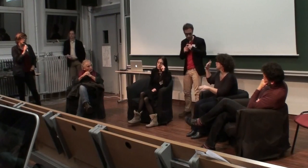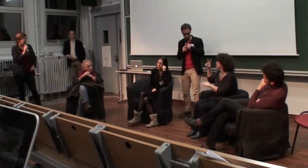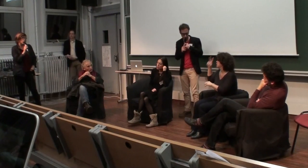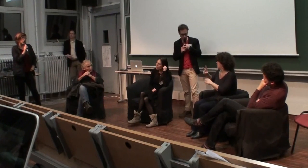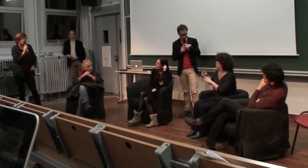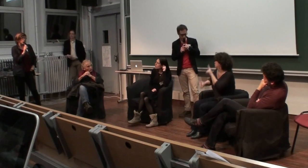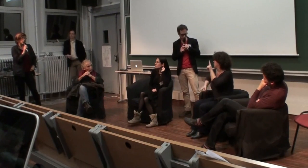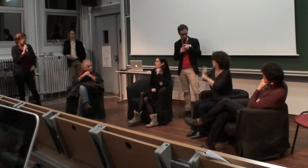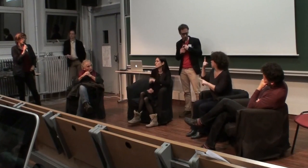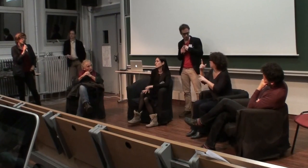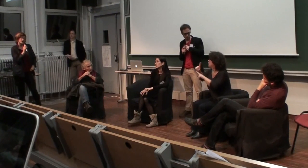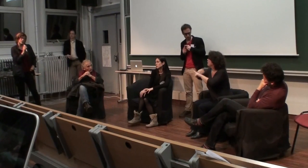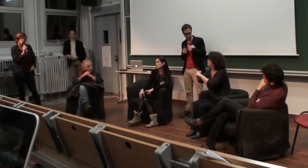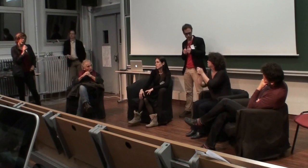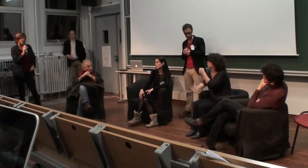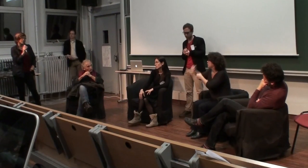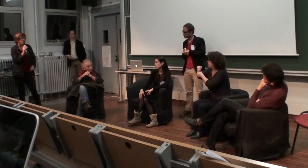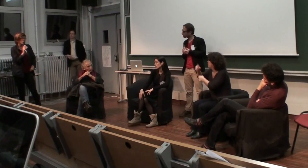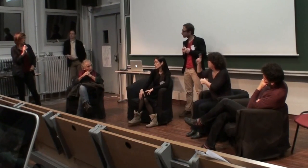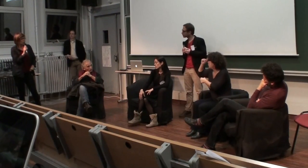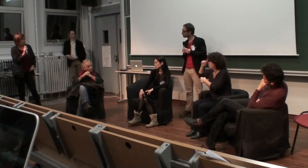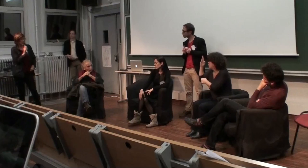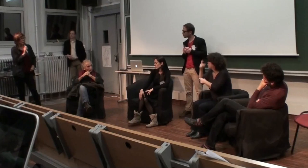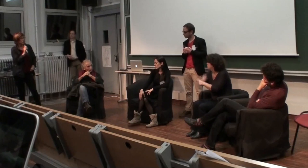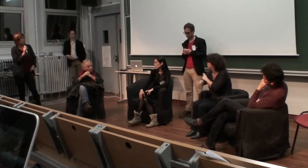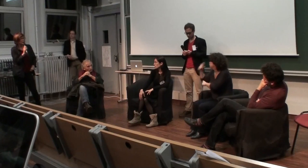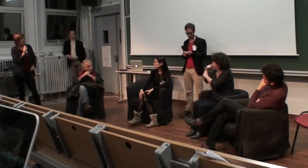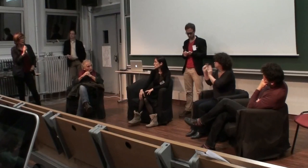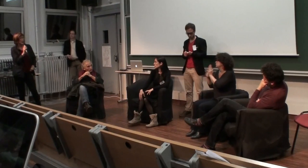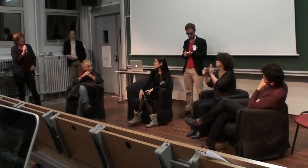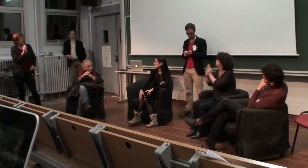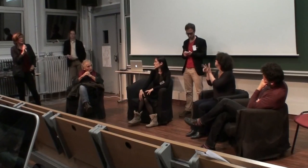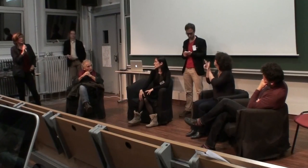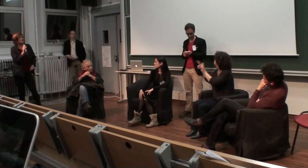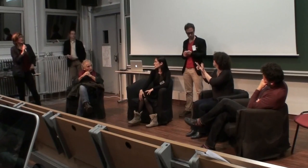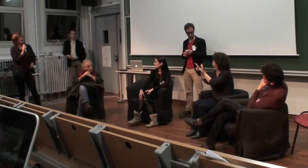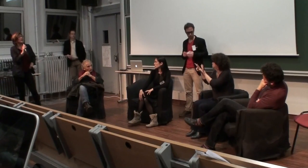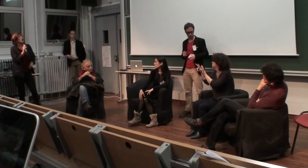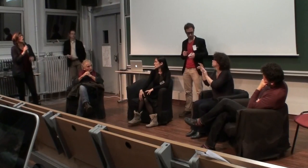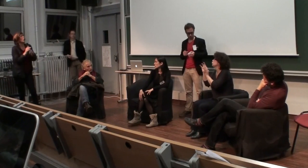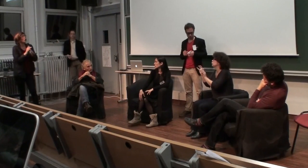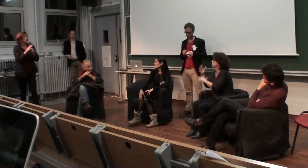ce qui nous paraissait vraiment important en créant ce film, c'était en